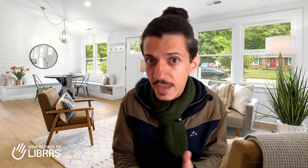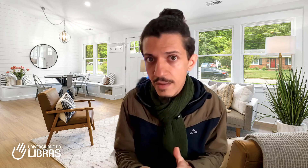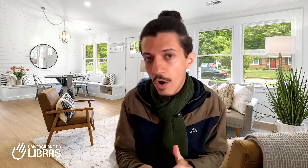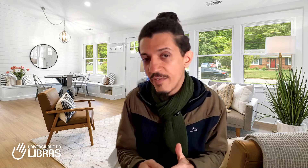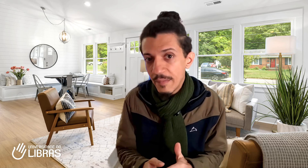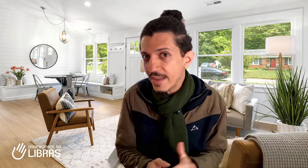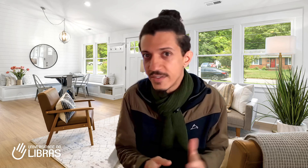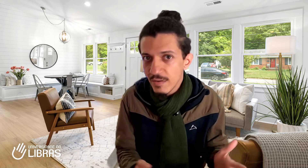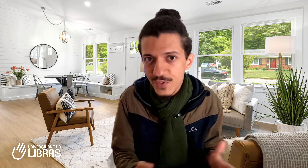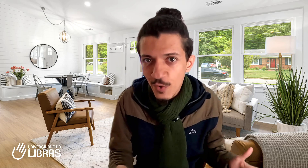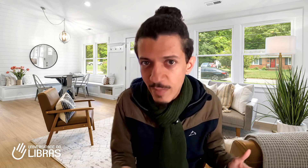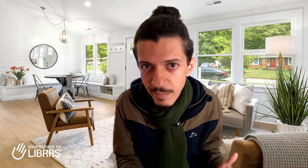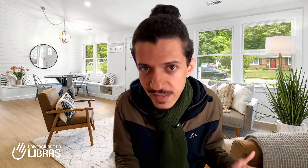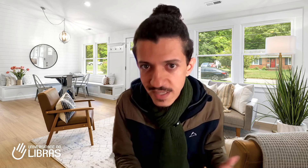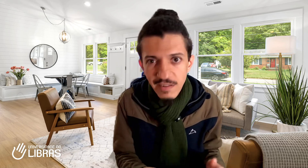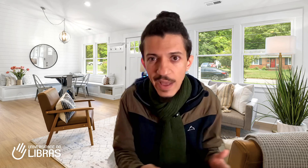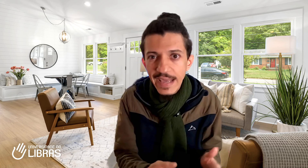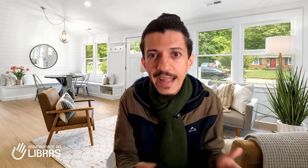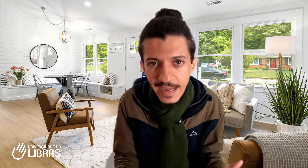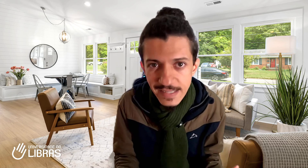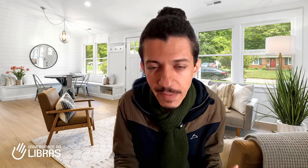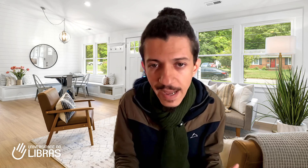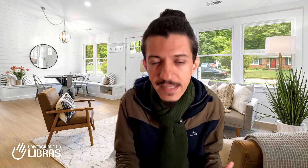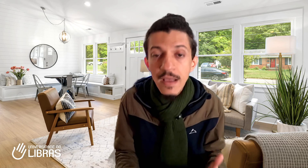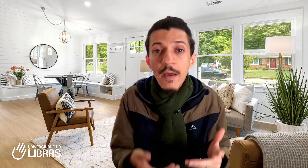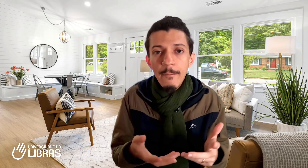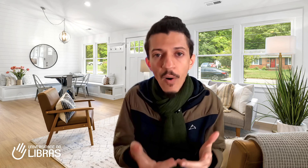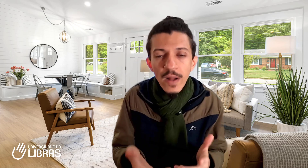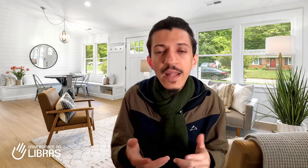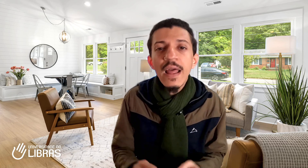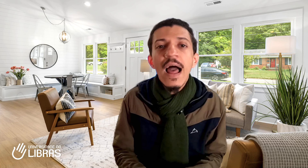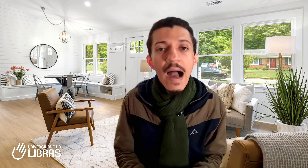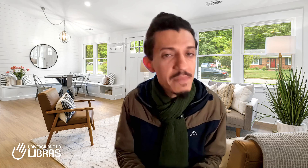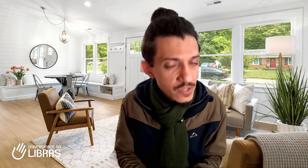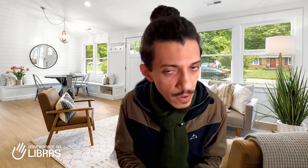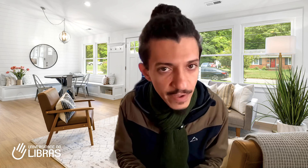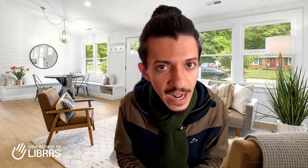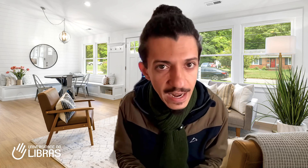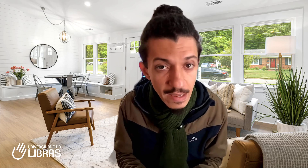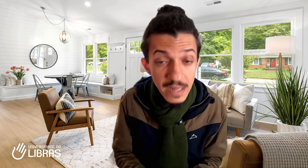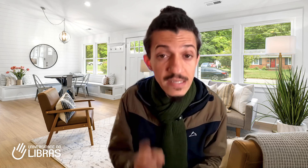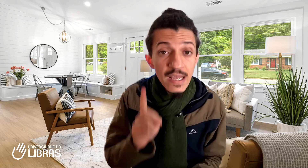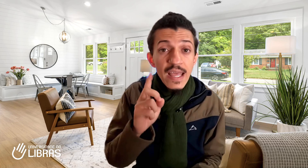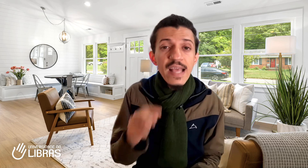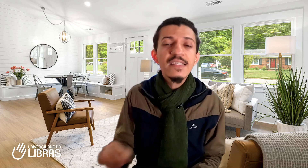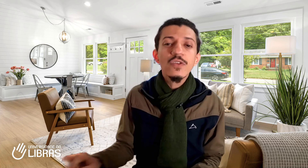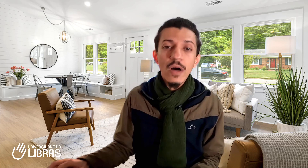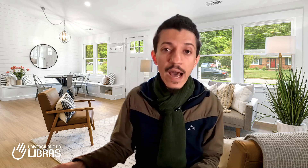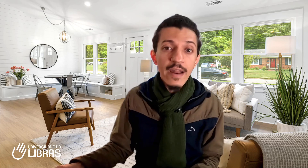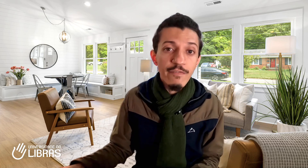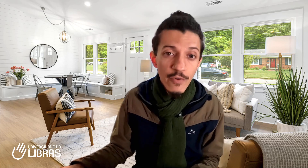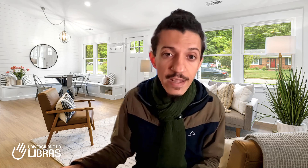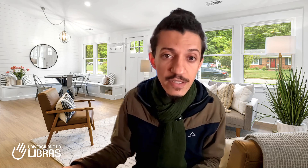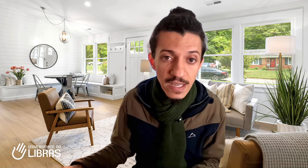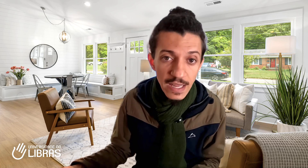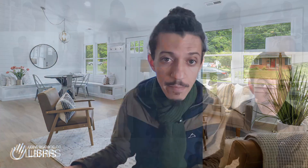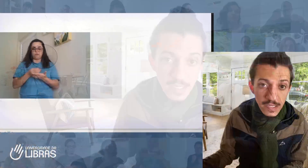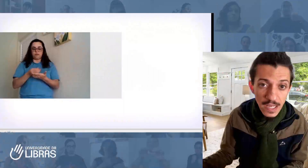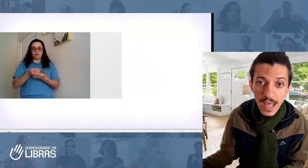obviamente não são bebezinhos, não é criança, mas podem absorver a Libras e se tornarem influentes em Libras em